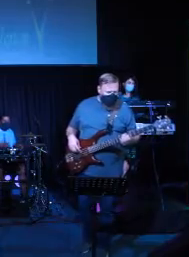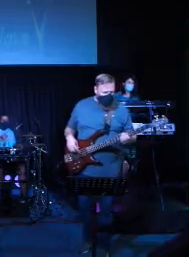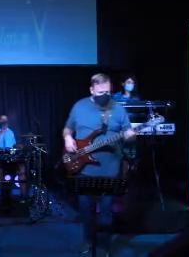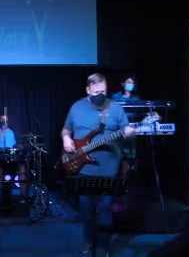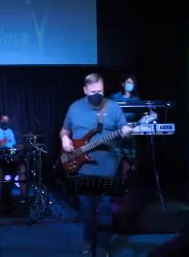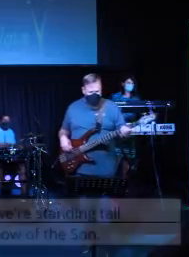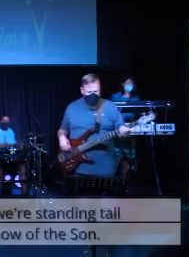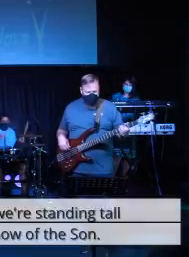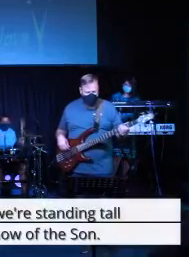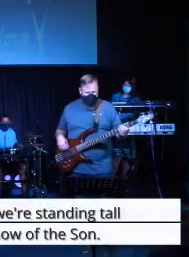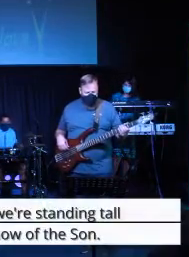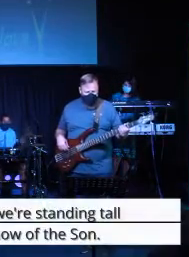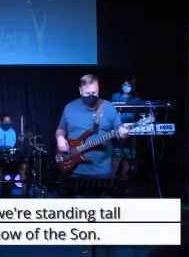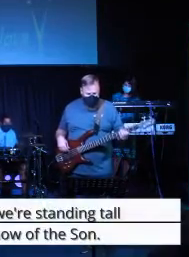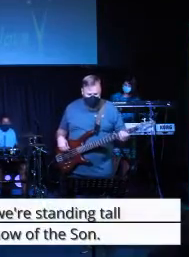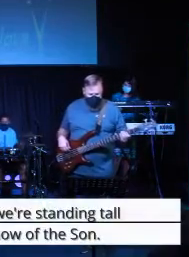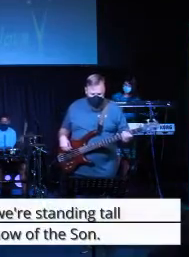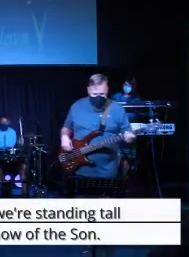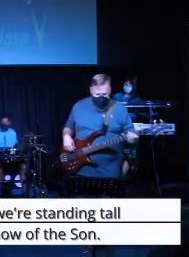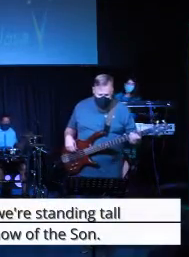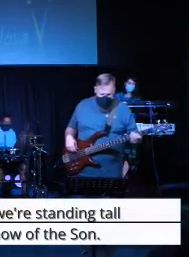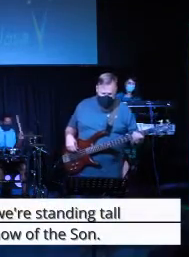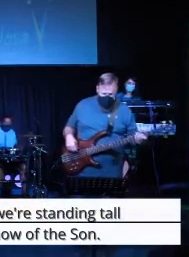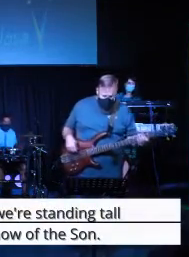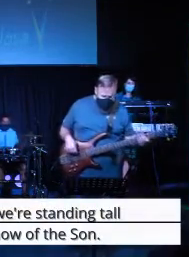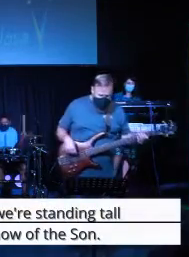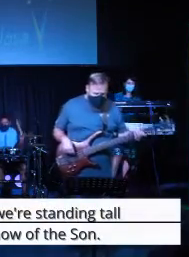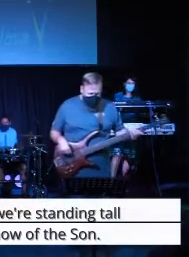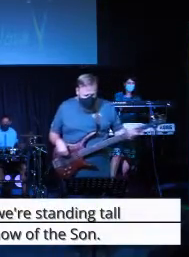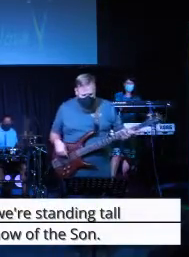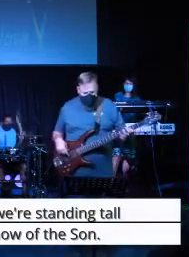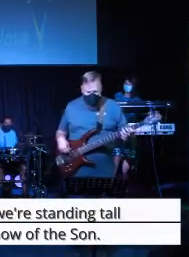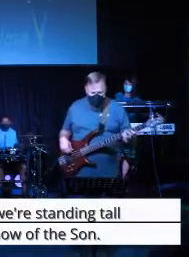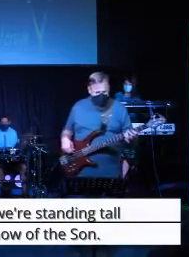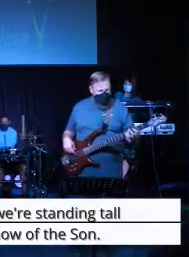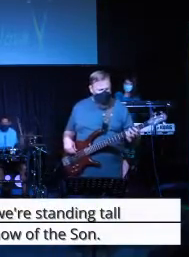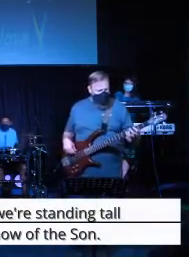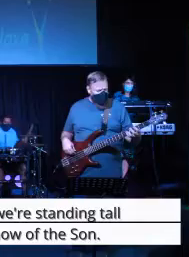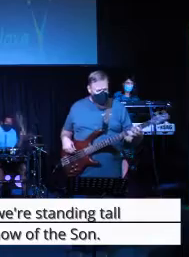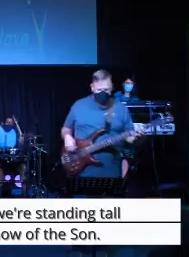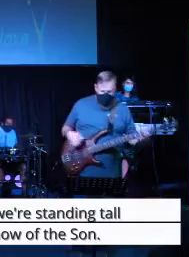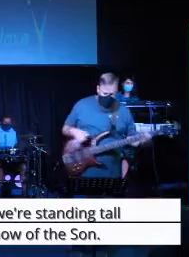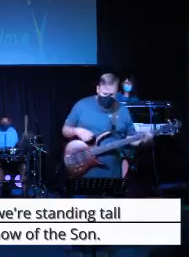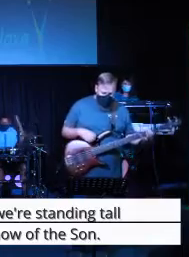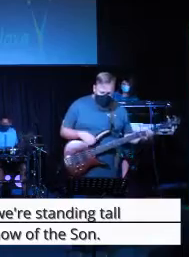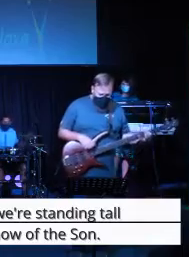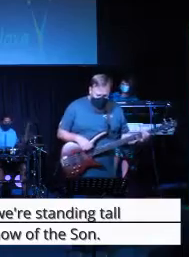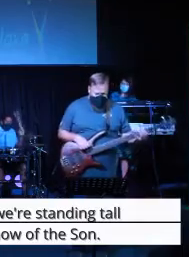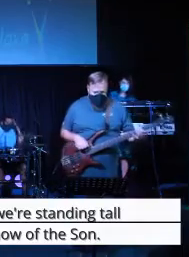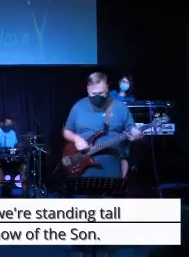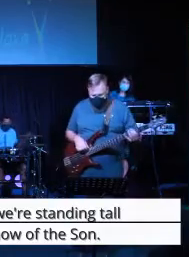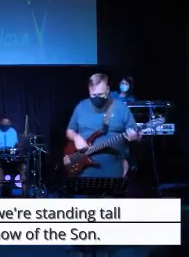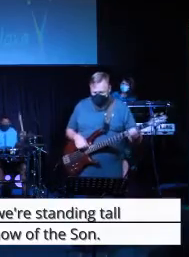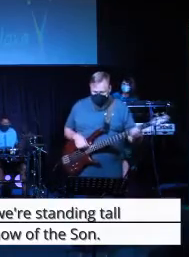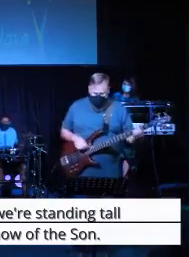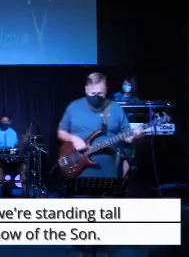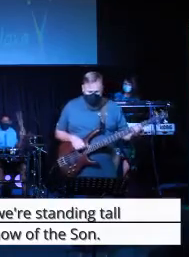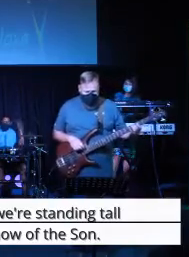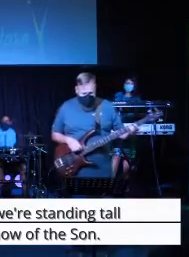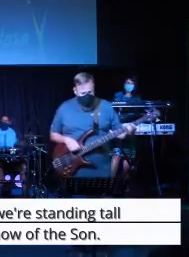we won't be moved we're standing tall once of the dust